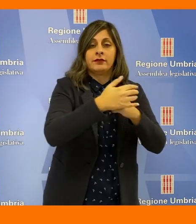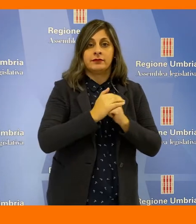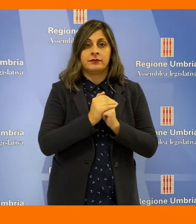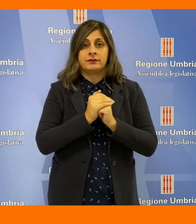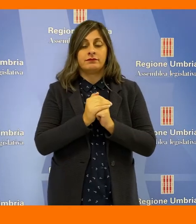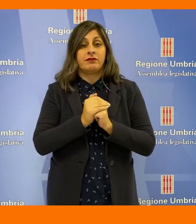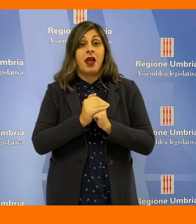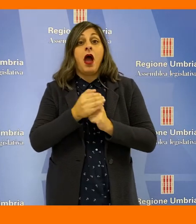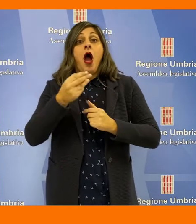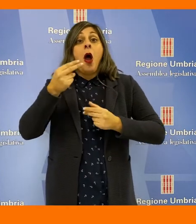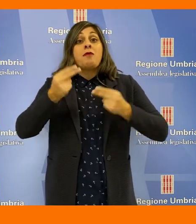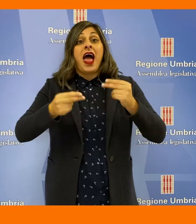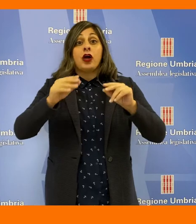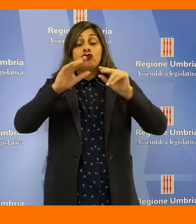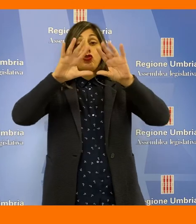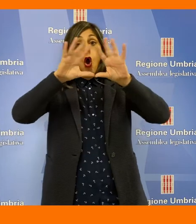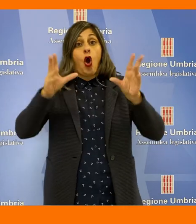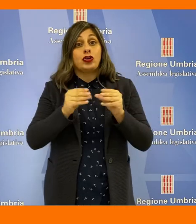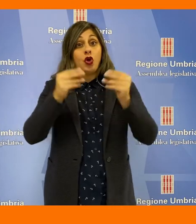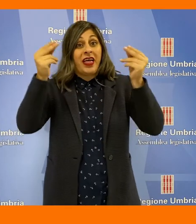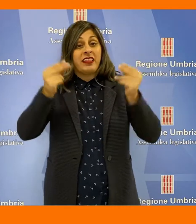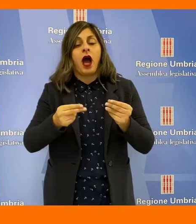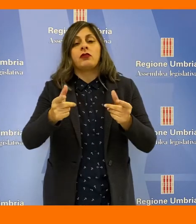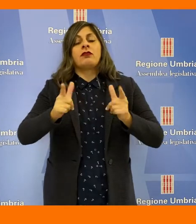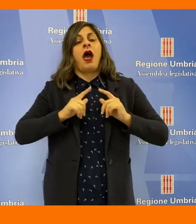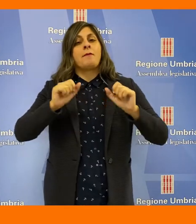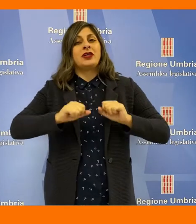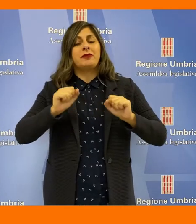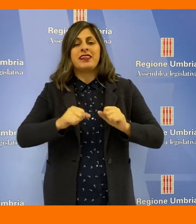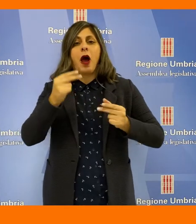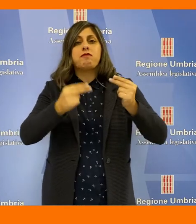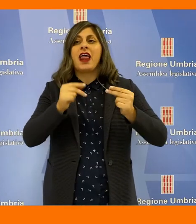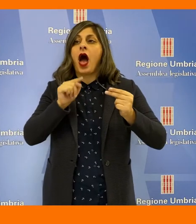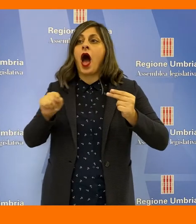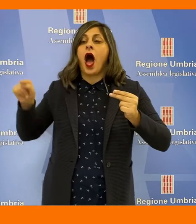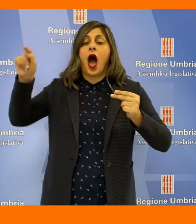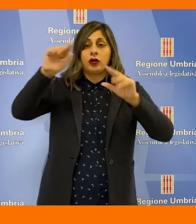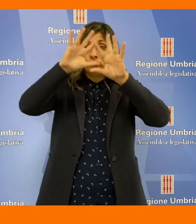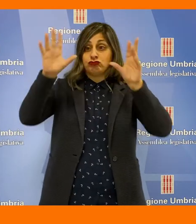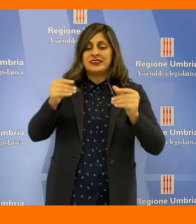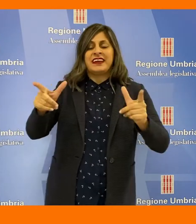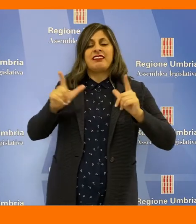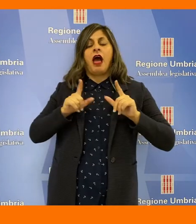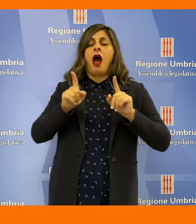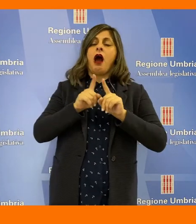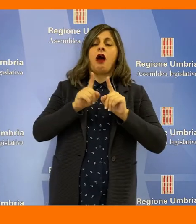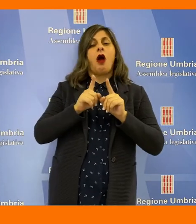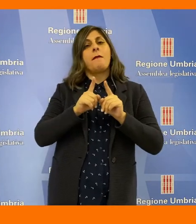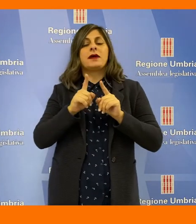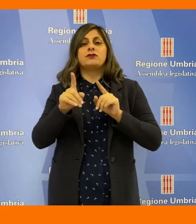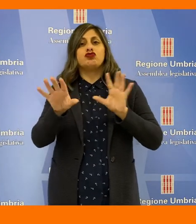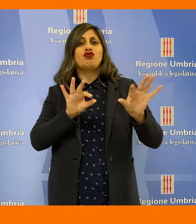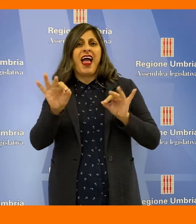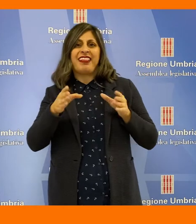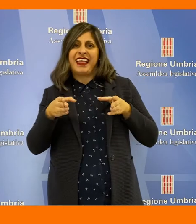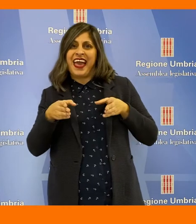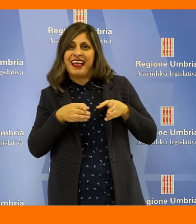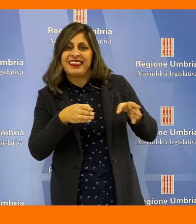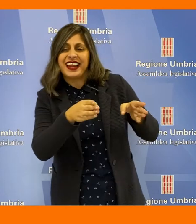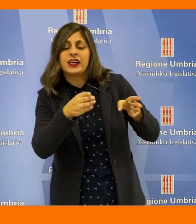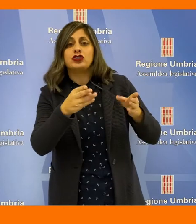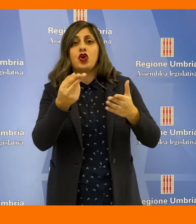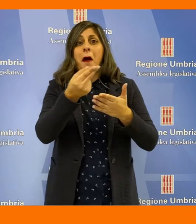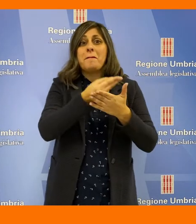permette di ottenere maggiori informazioni sui bilanci degli enti, dando una rappresentazione delle scelte di indirizzo,